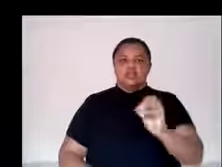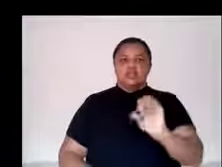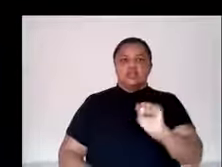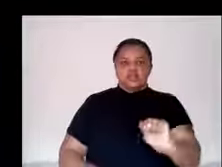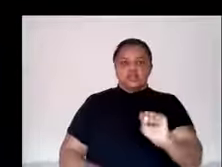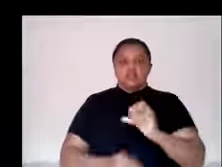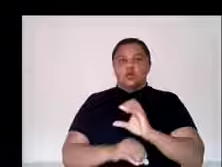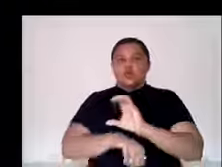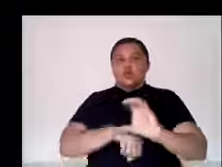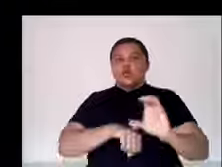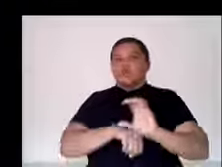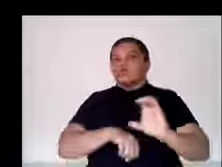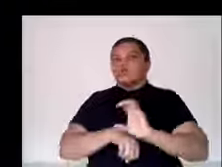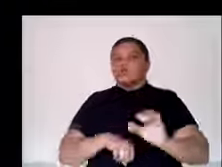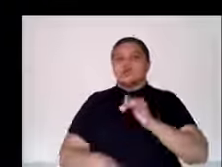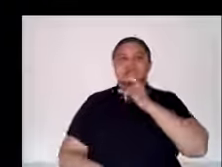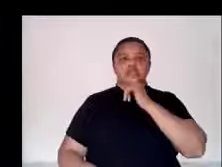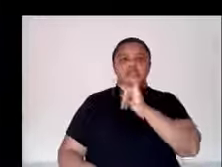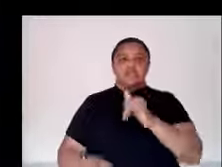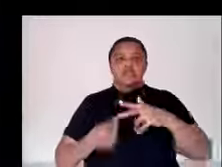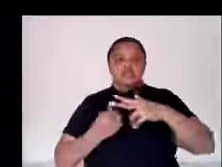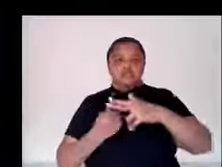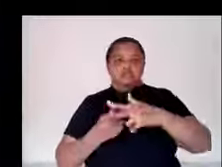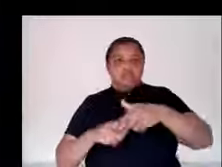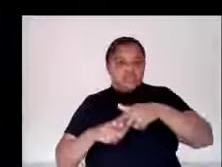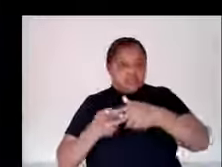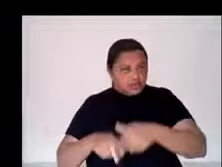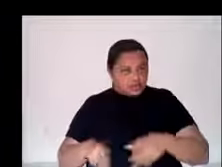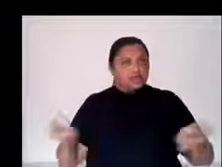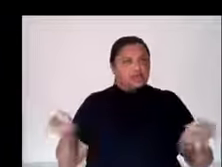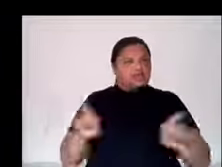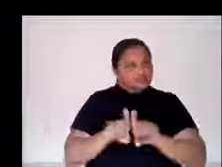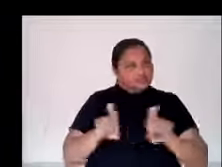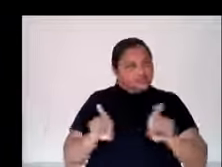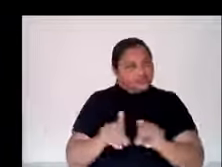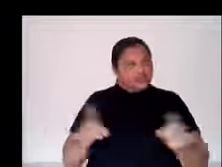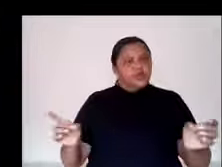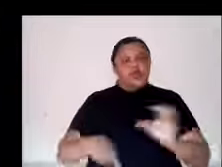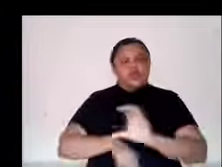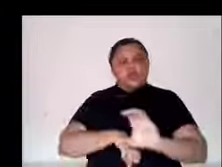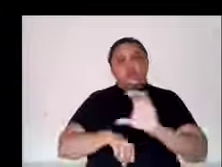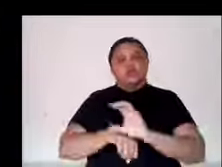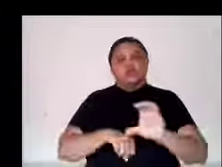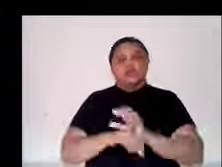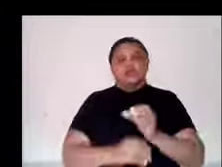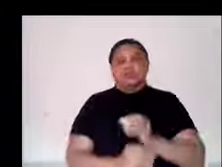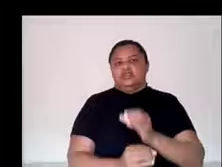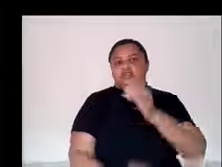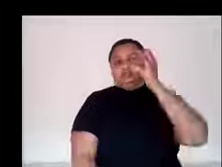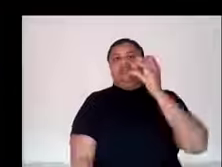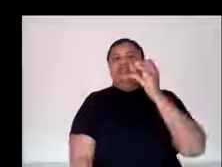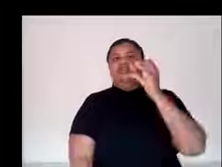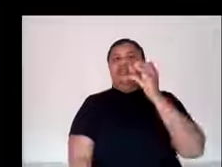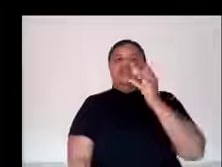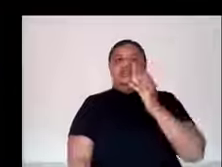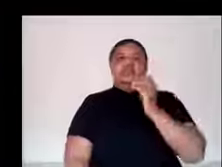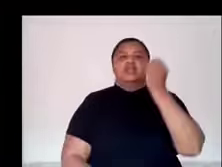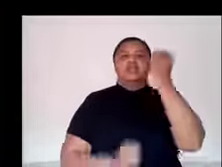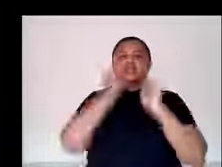da rede pública estadual do estado do Maranhão, do aluno Felipe Gomes, que também